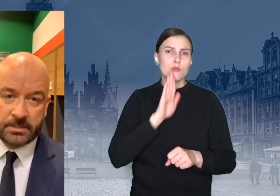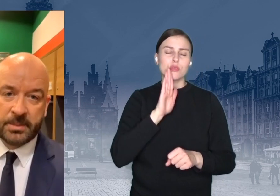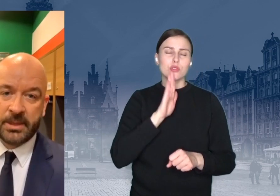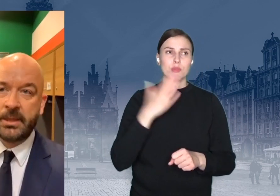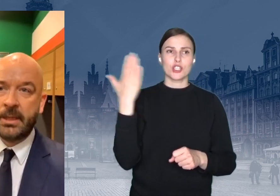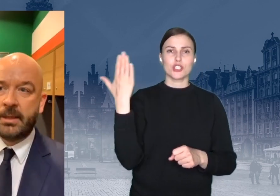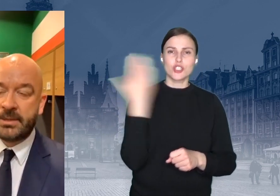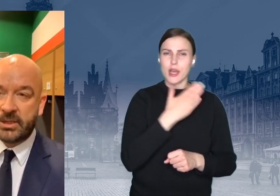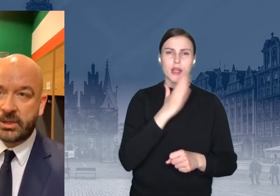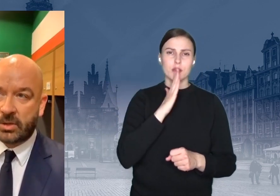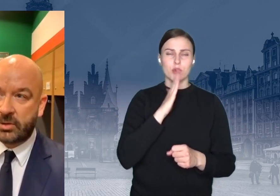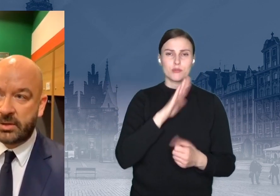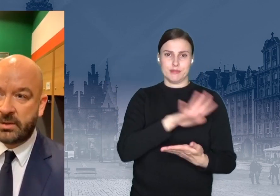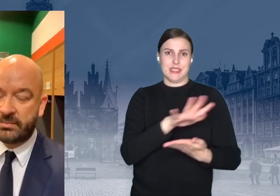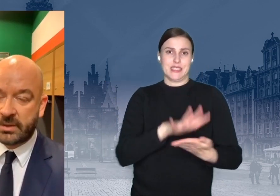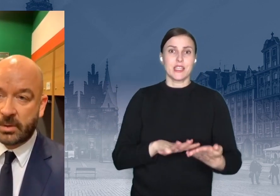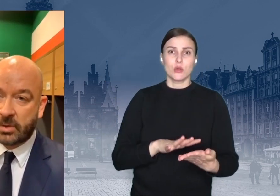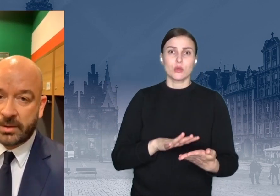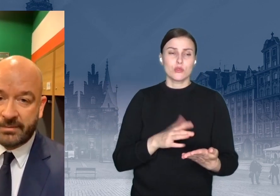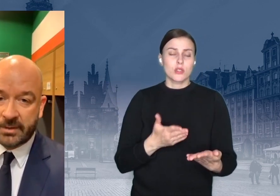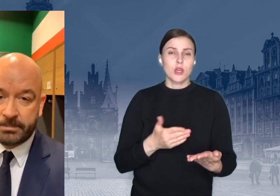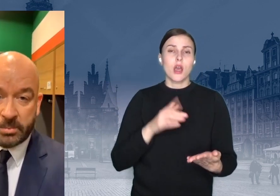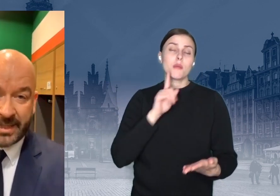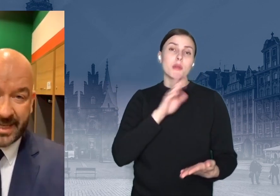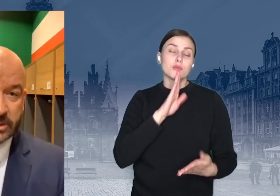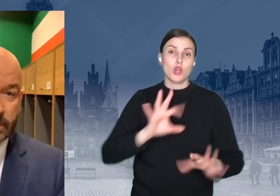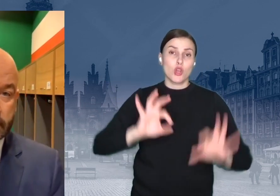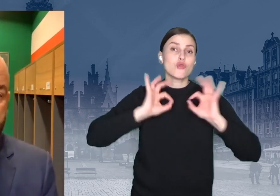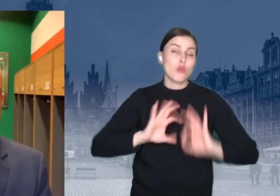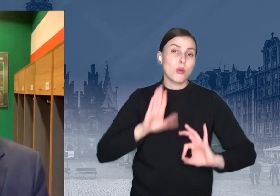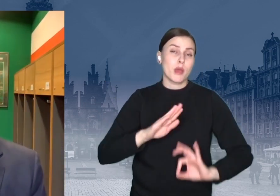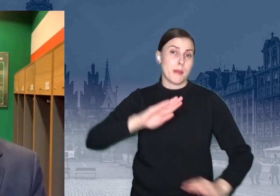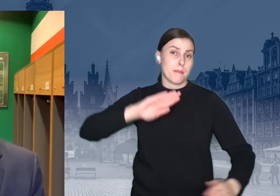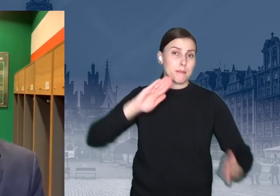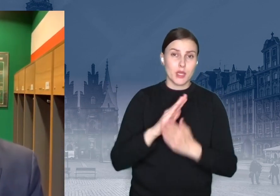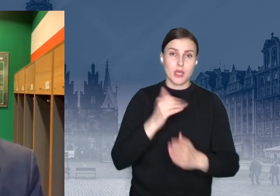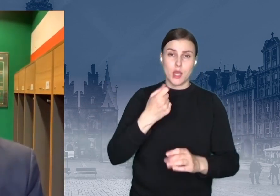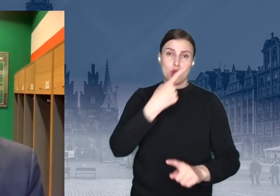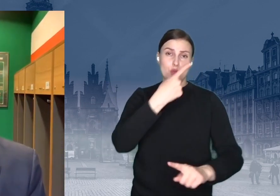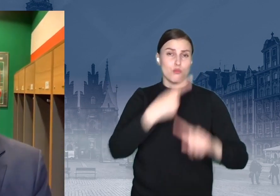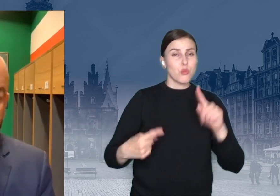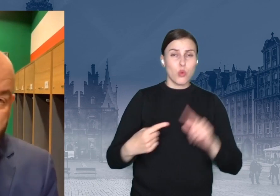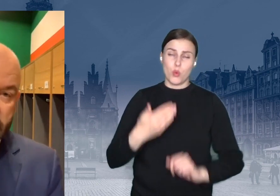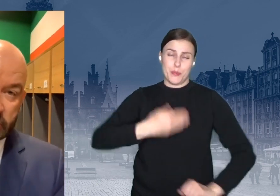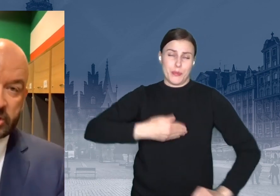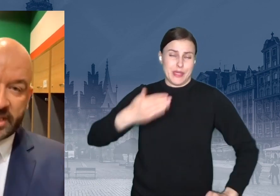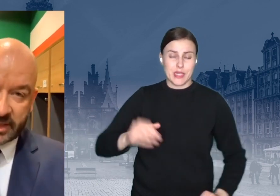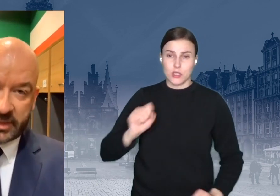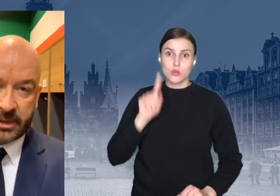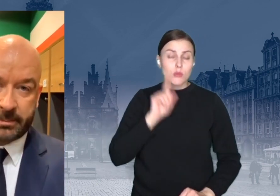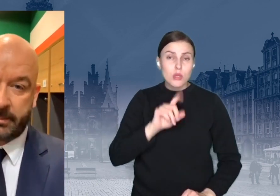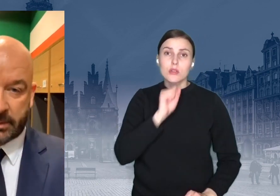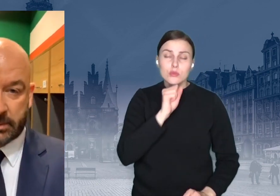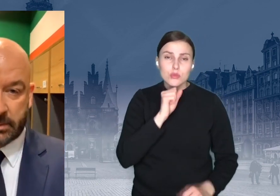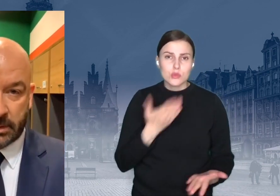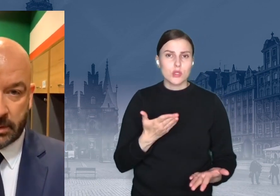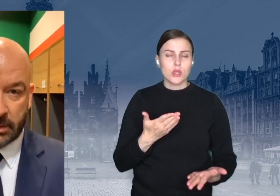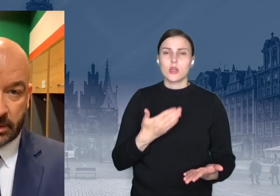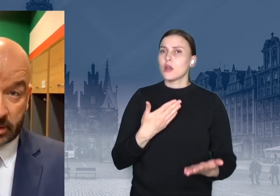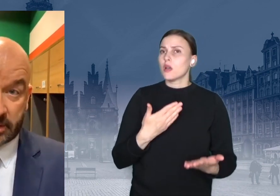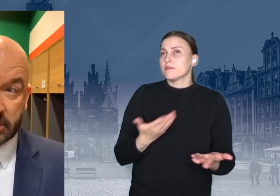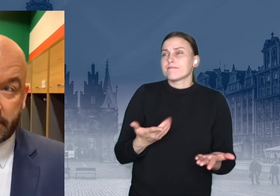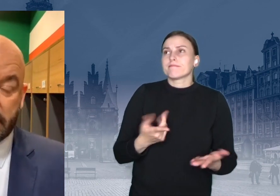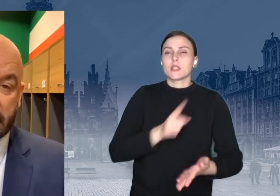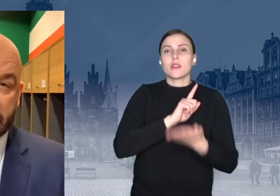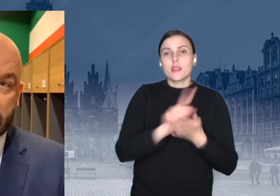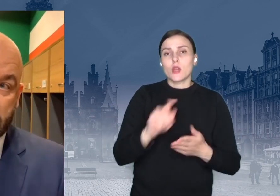mniejsze dochody w tym roku, nawet pół miliarda złotych, to jest bardzo dużo, to znaczy, że coś się nie zadzieje po prostu i to znaczy, że będzie